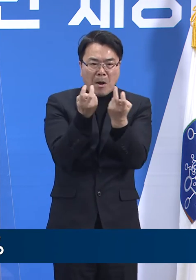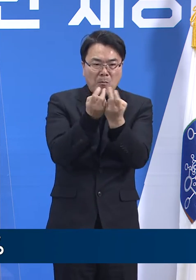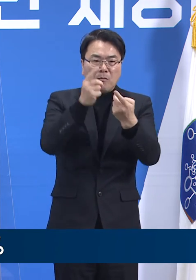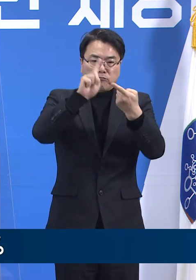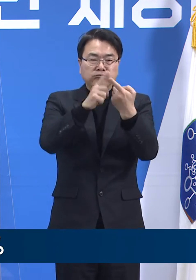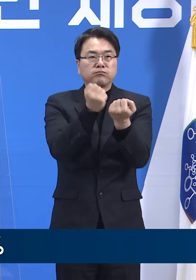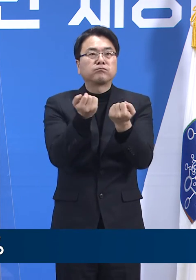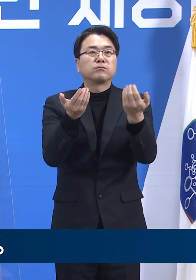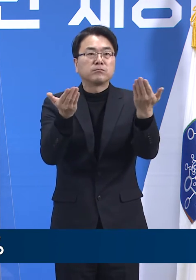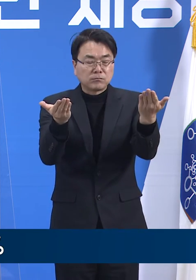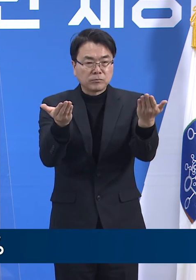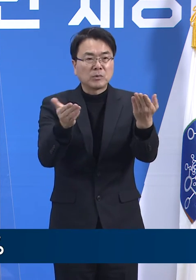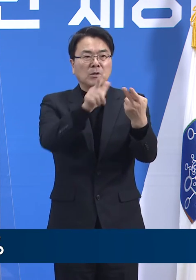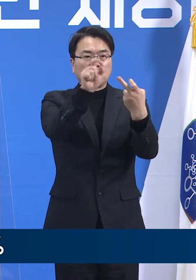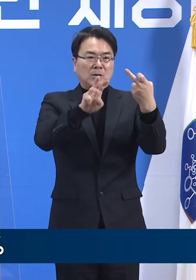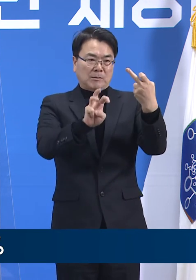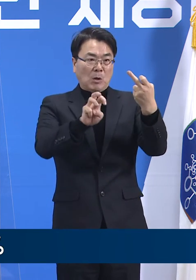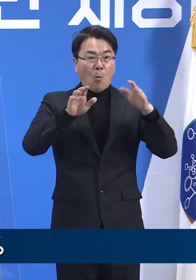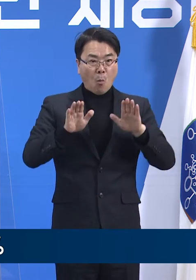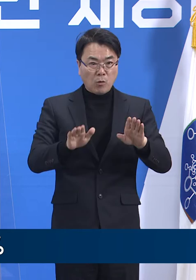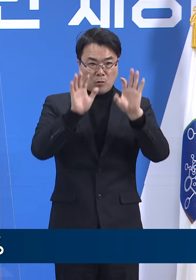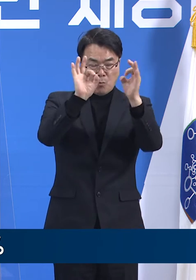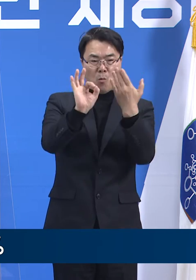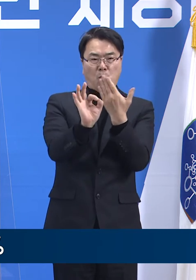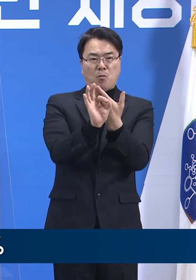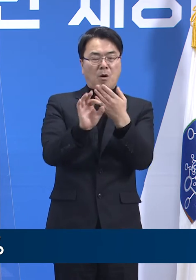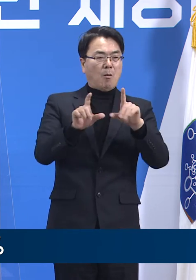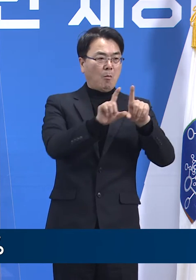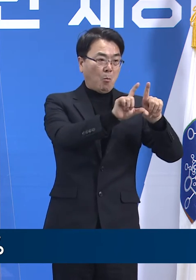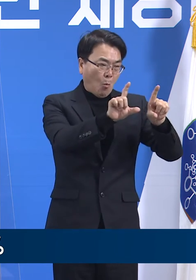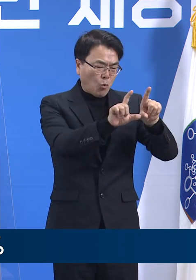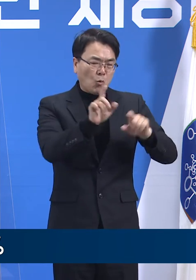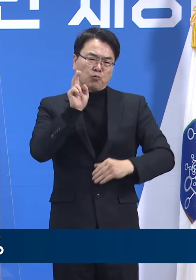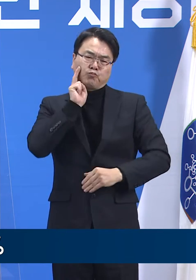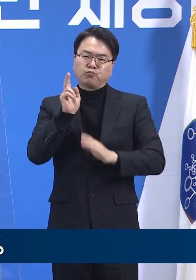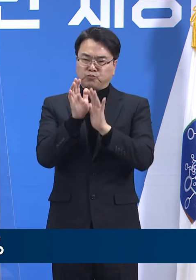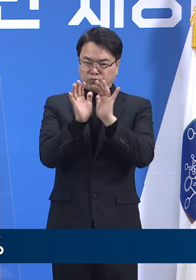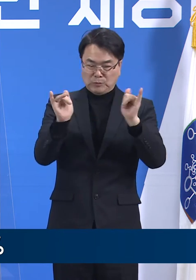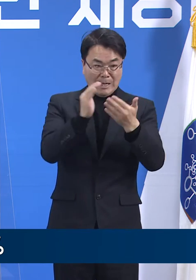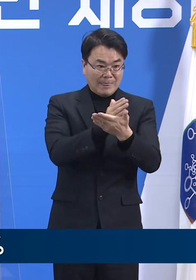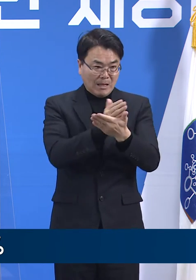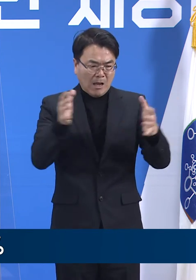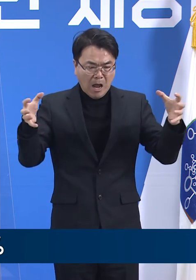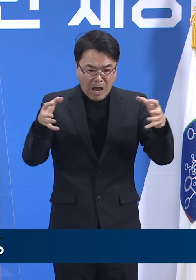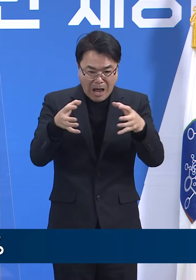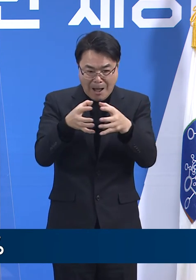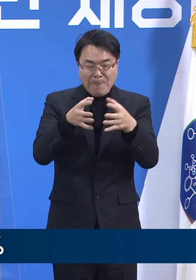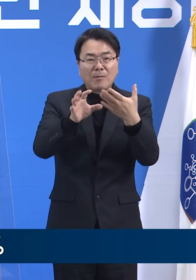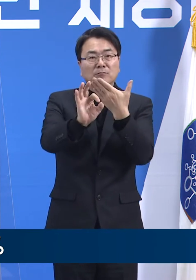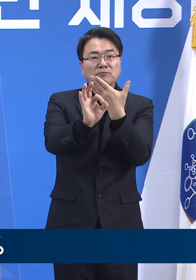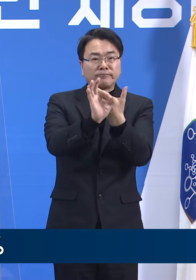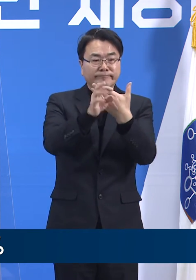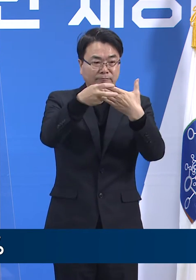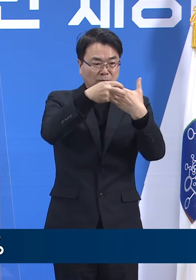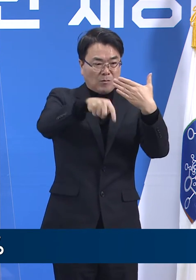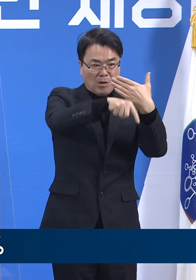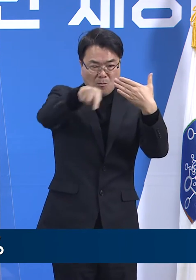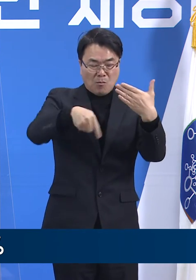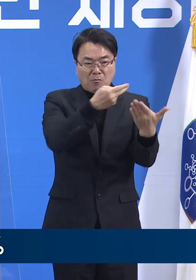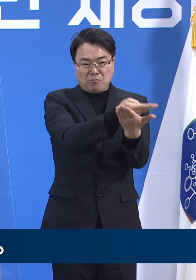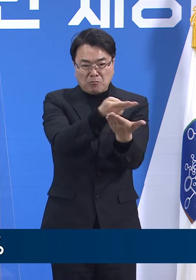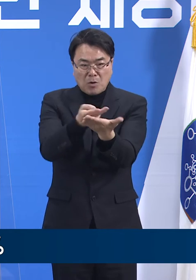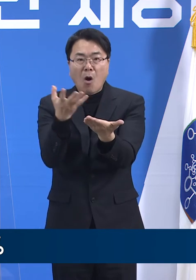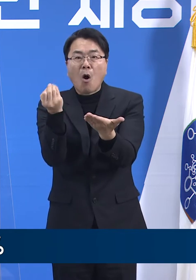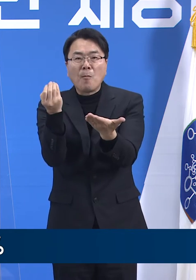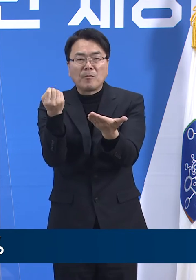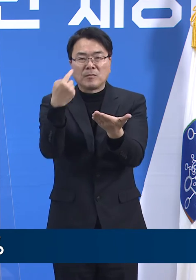12월 31일 0시 기준 일반과 중증환자용 병상을 합한 도내 의료기간 확보된 병상은